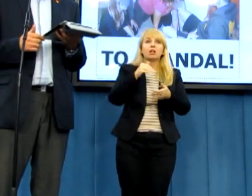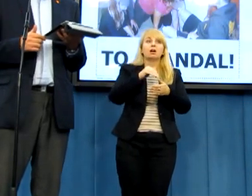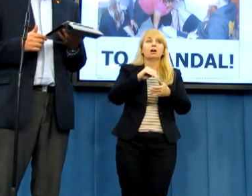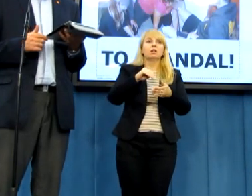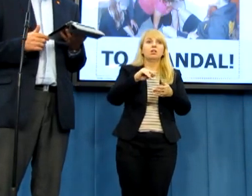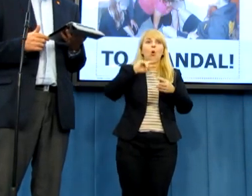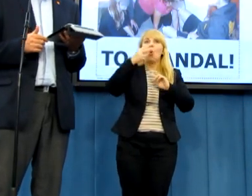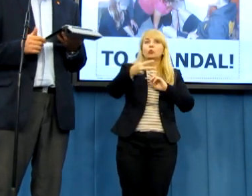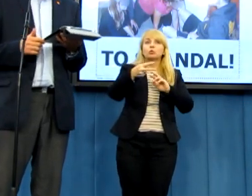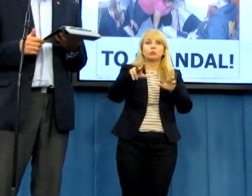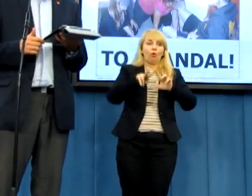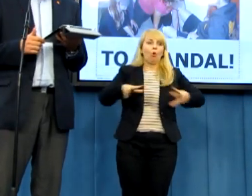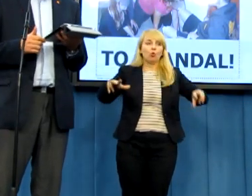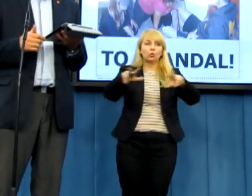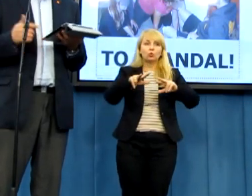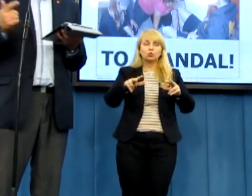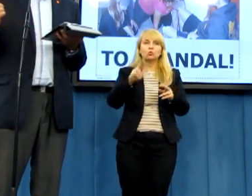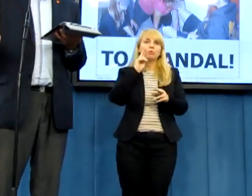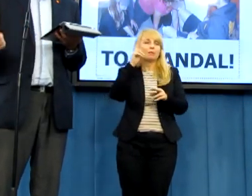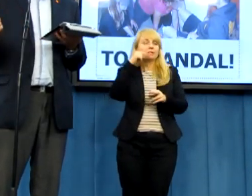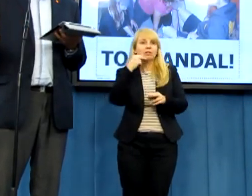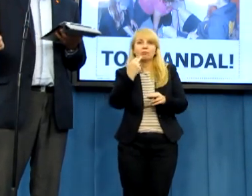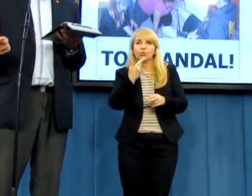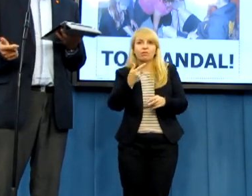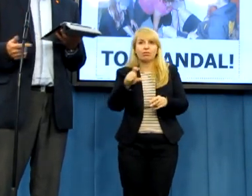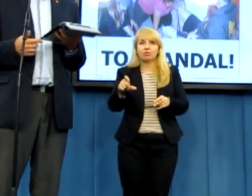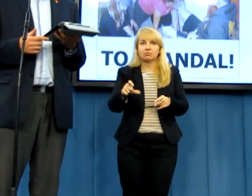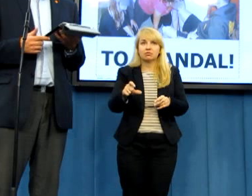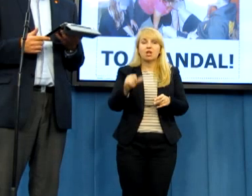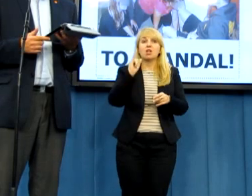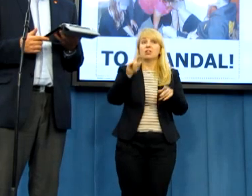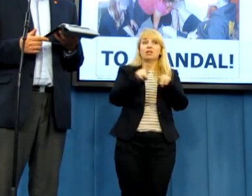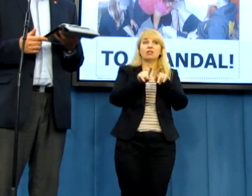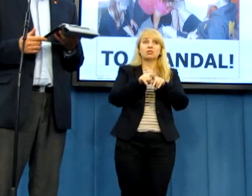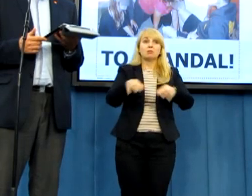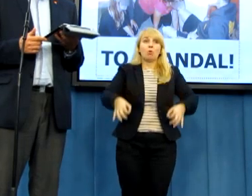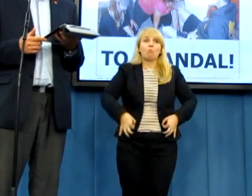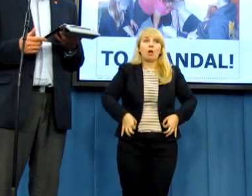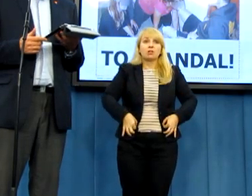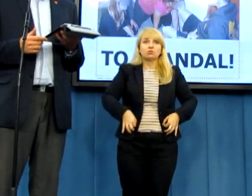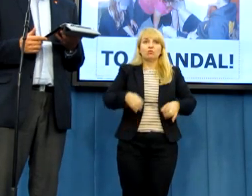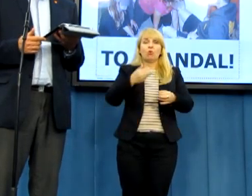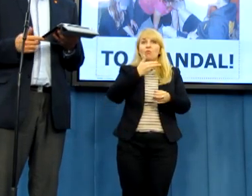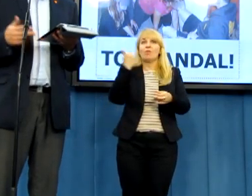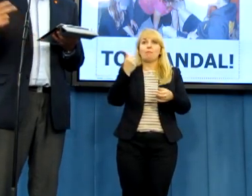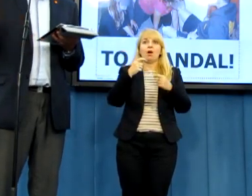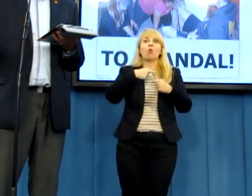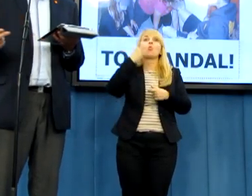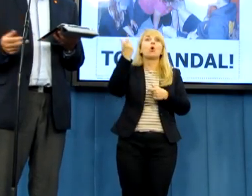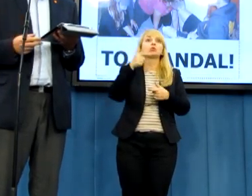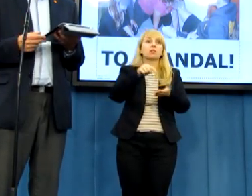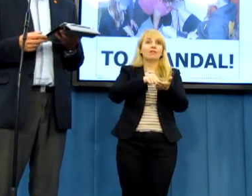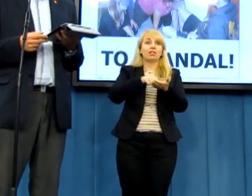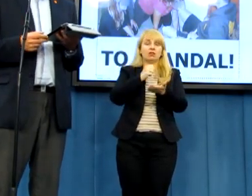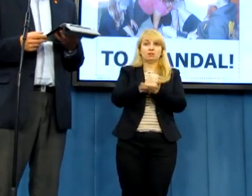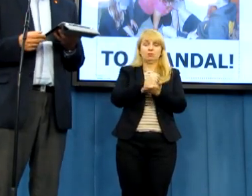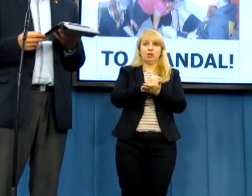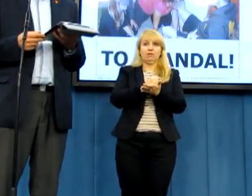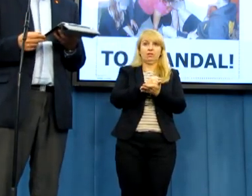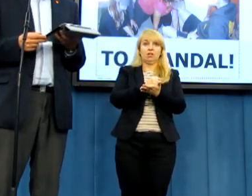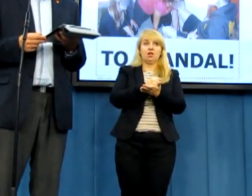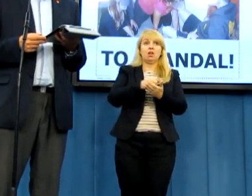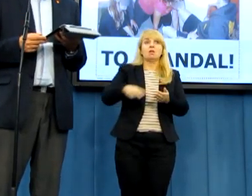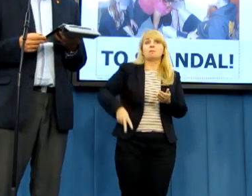co jest dla mnie w ogóle nie zrozumiałe, jak i odpowiednich czynników państwowych, takich jak właśnie kuratorium, jak i takich czynników jak